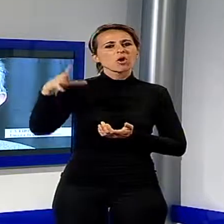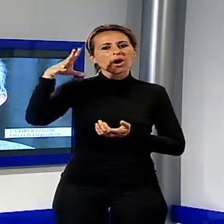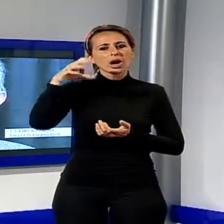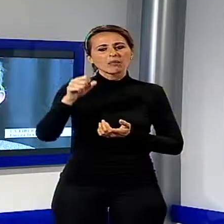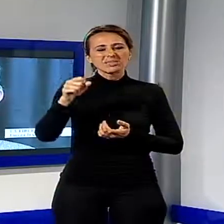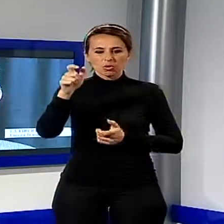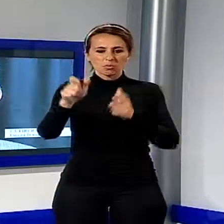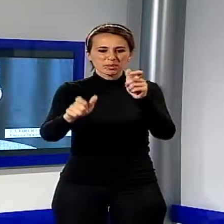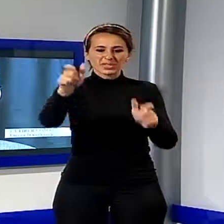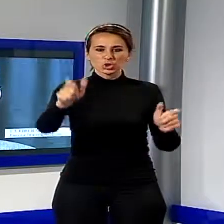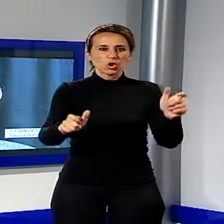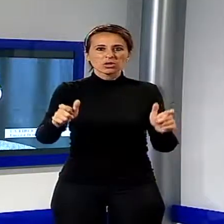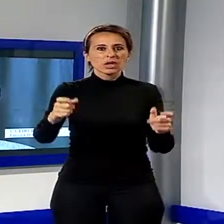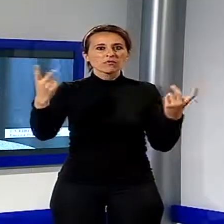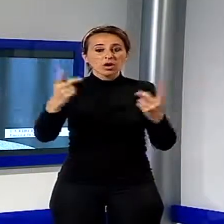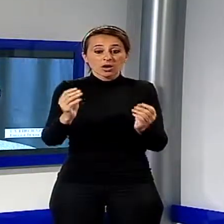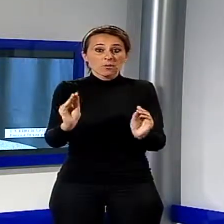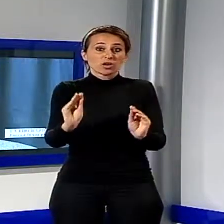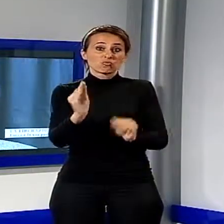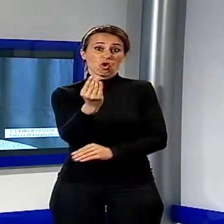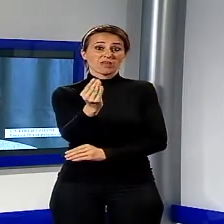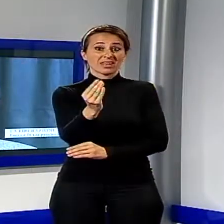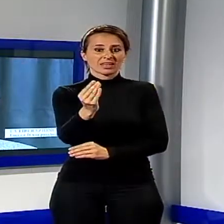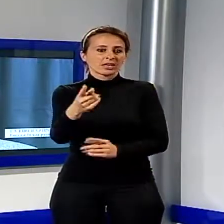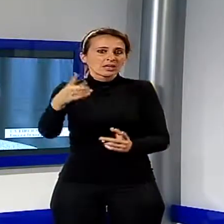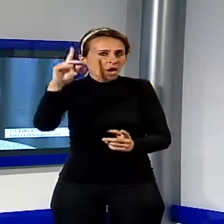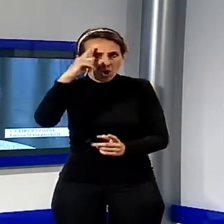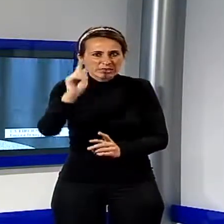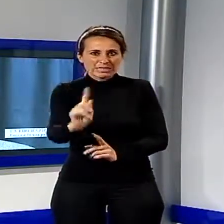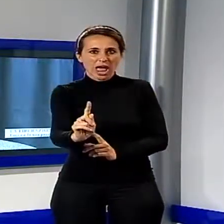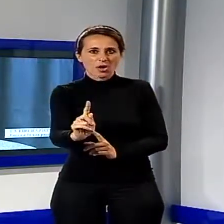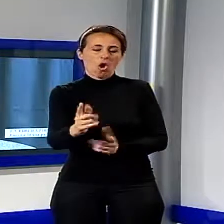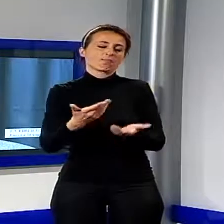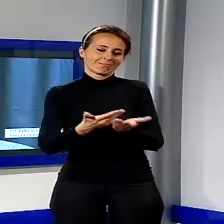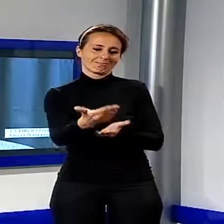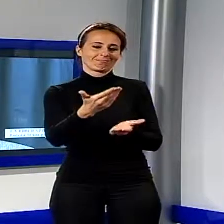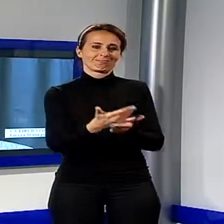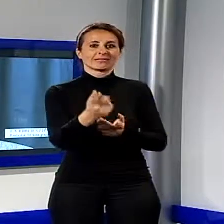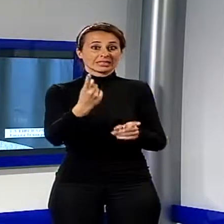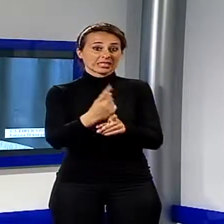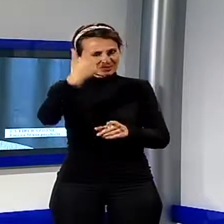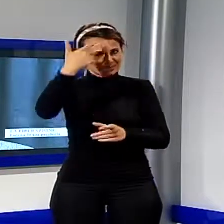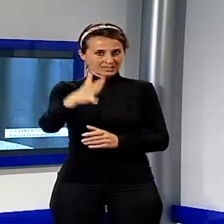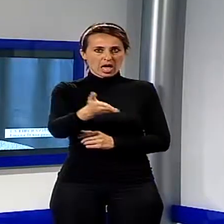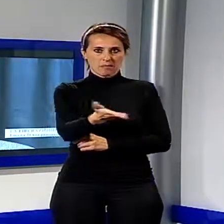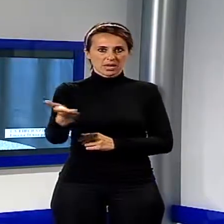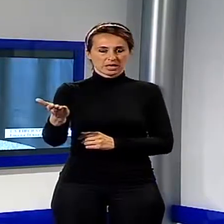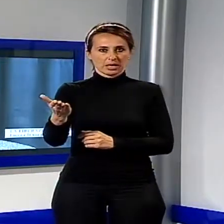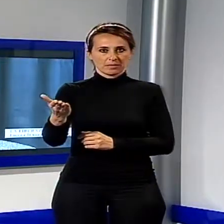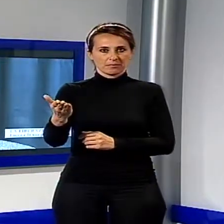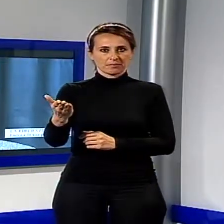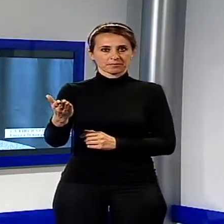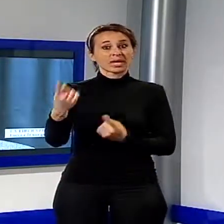ce n'è bisogno, perché io speravo che delle Sant'Anne non ce ne fosse più, purtroppo delle Sant'Anne ce n'è ancora